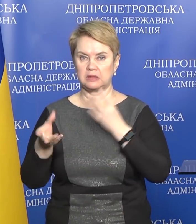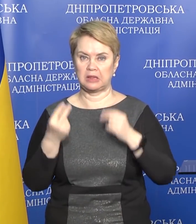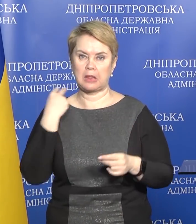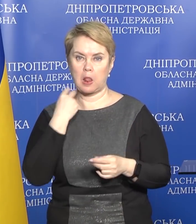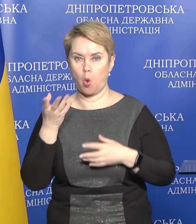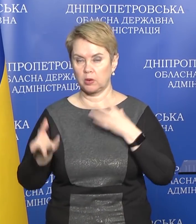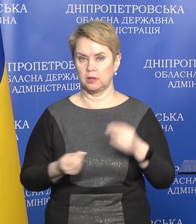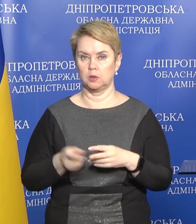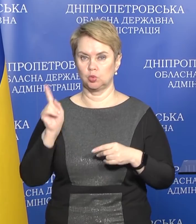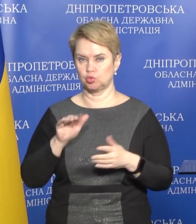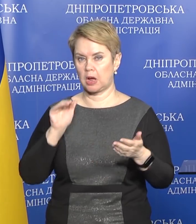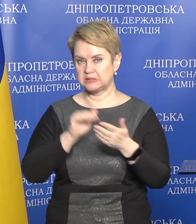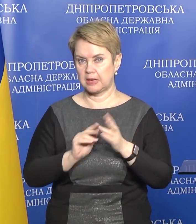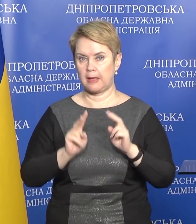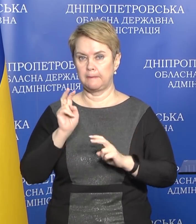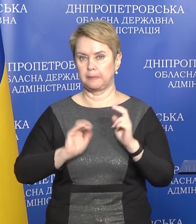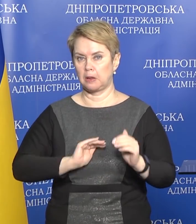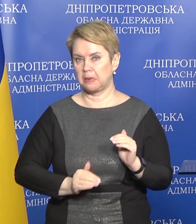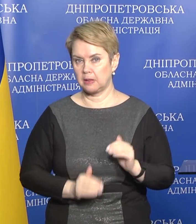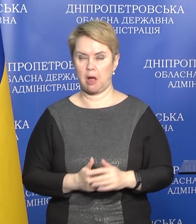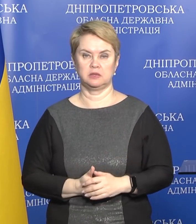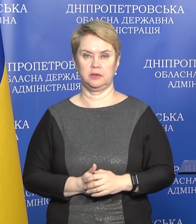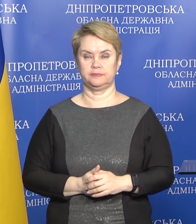налоги, тоже касается предпринимателей,